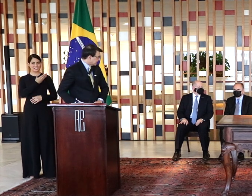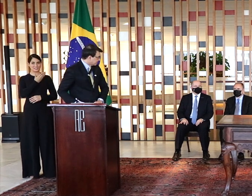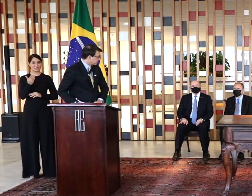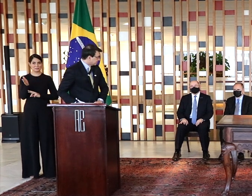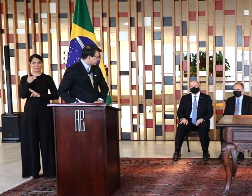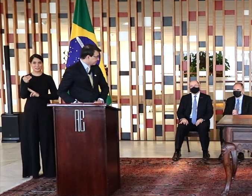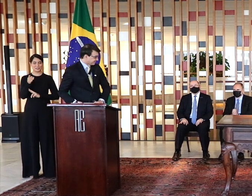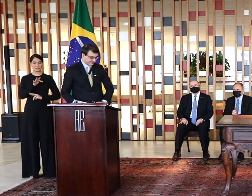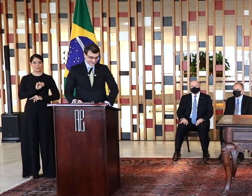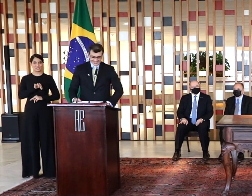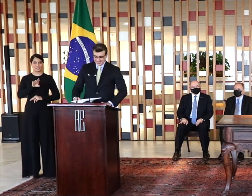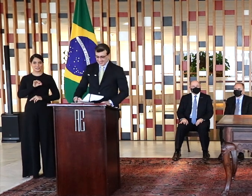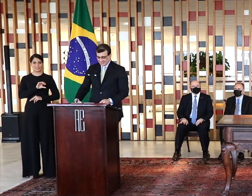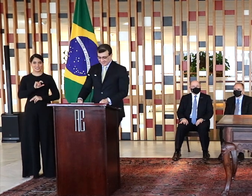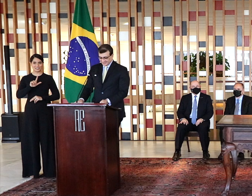Simas Magalhães.